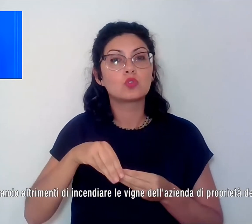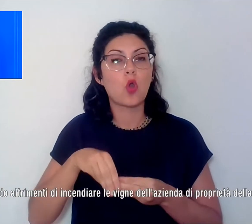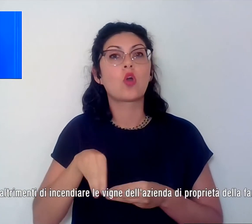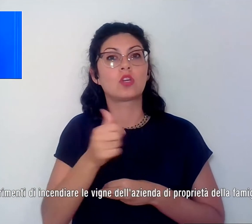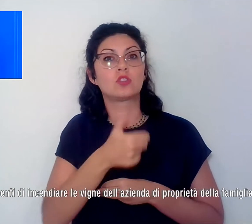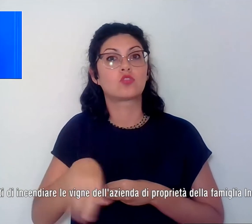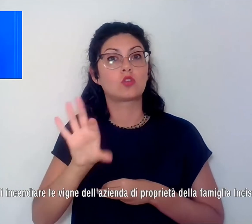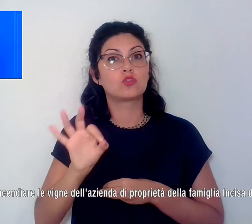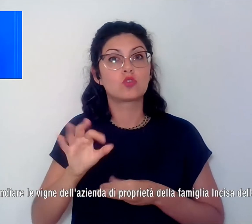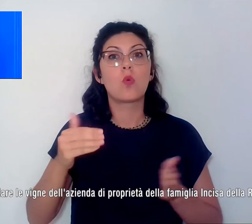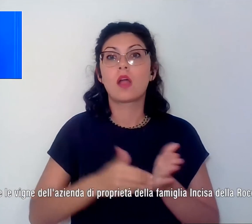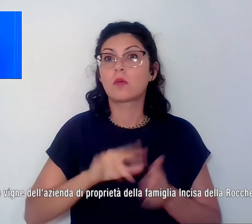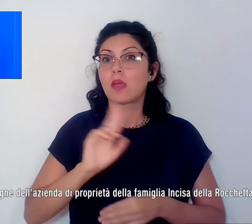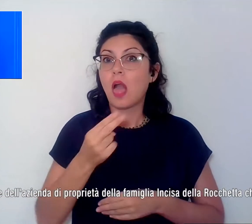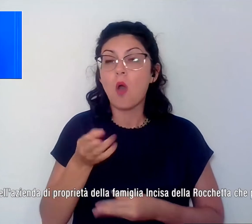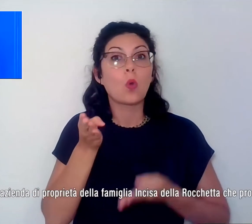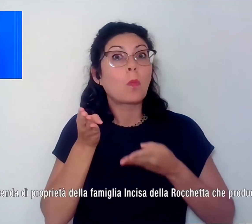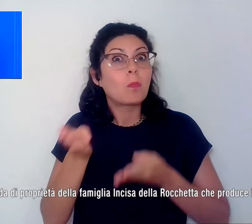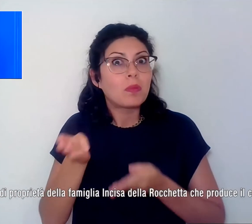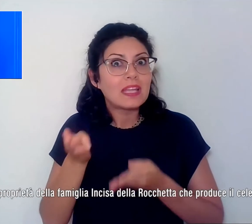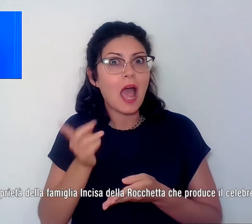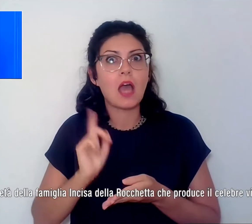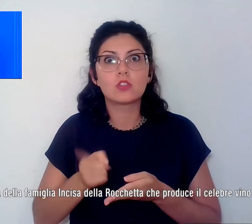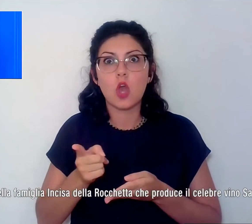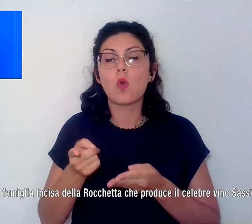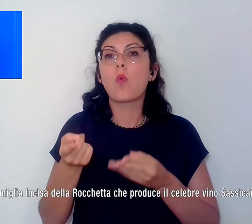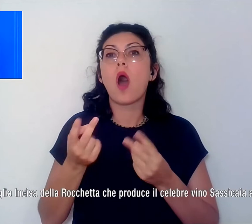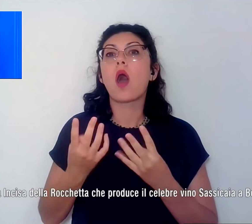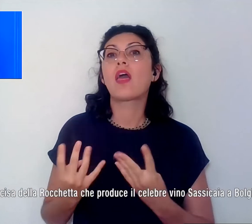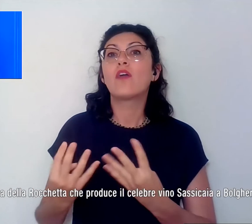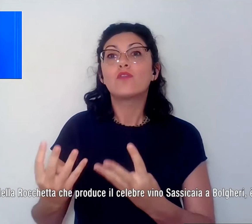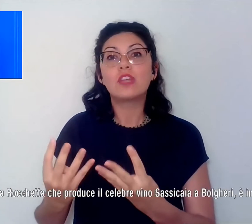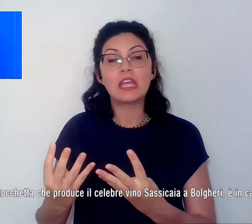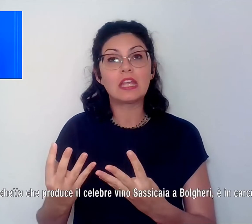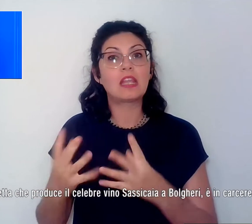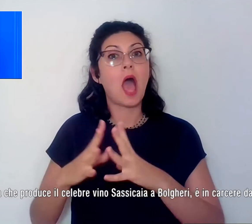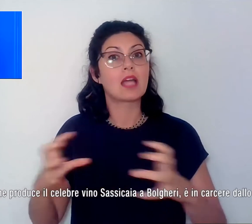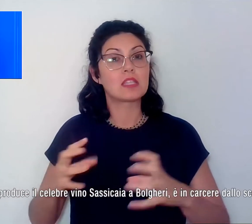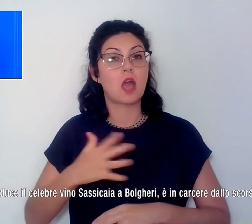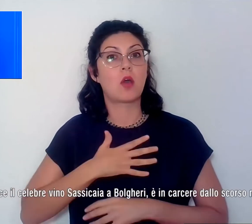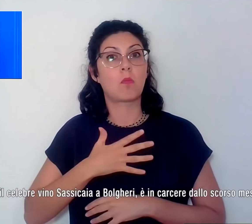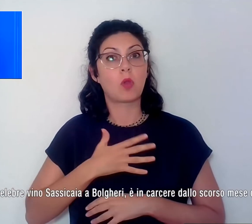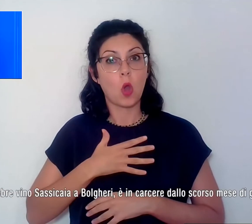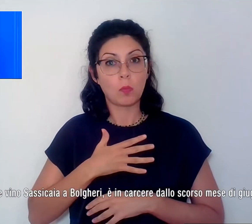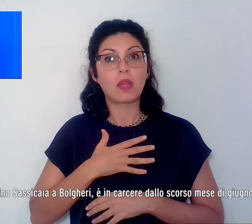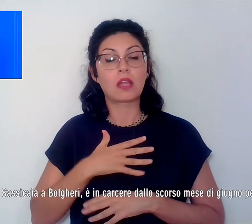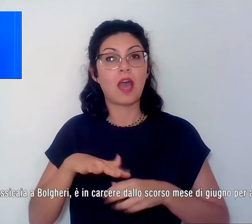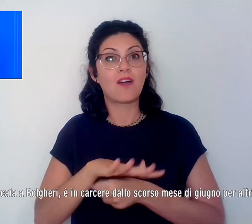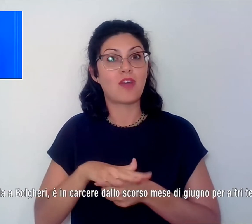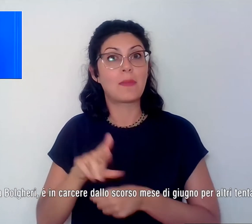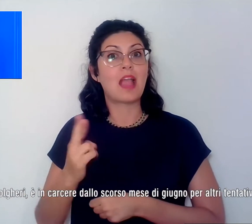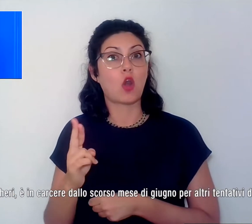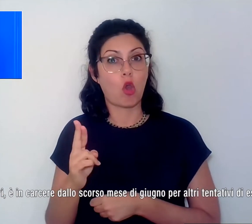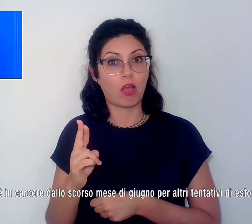minacciando altrimenti di incendiare le vigne dell'azienda di proprietà della famiglia incisa della Rocchetta, che